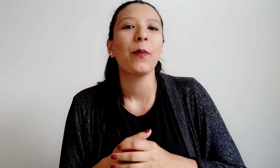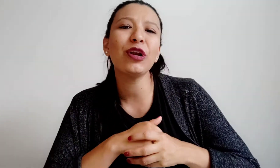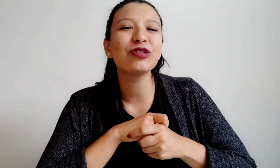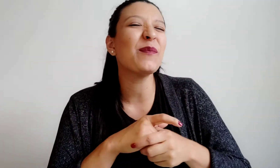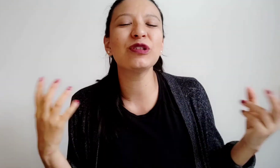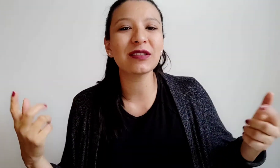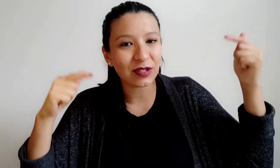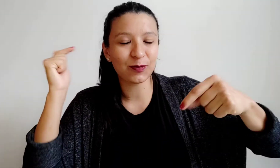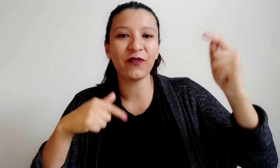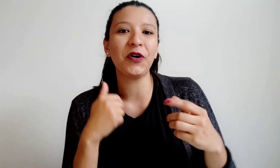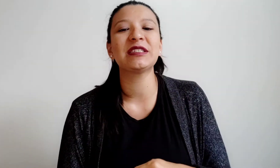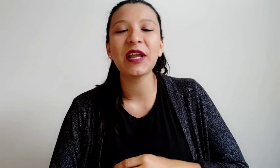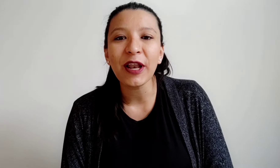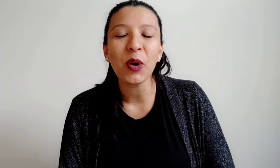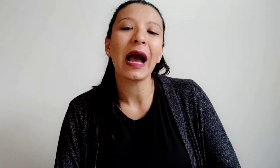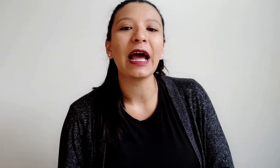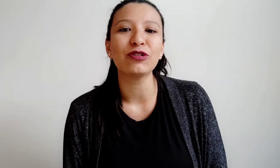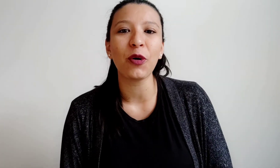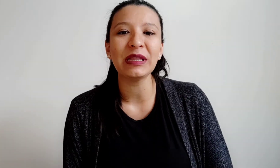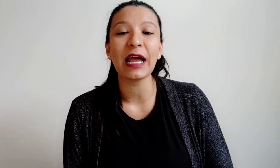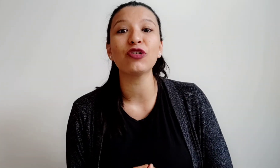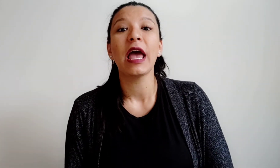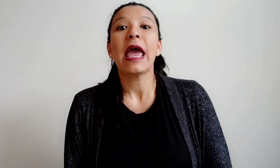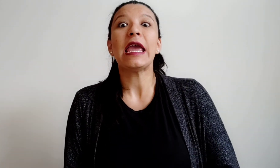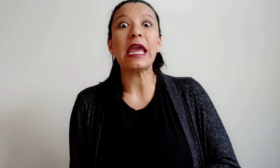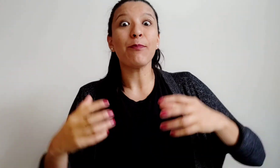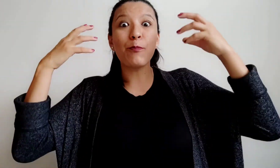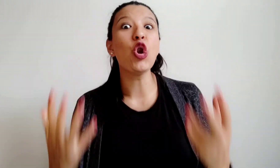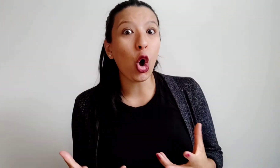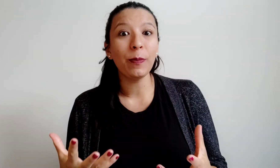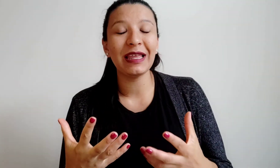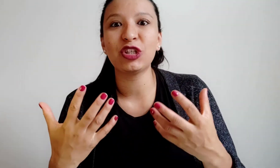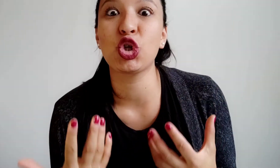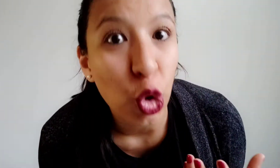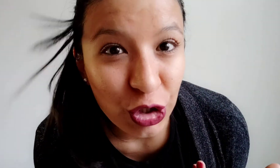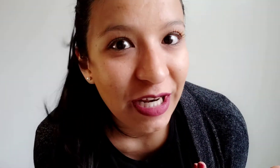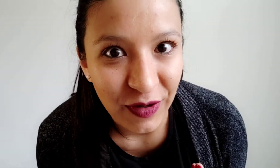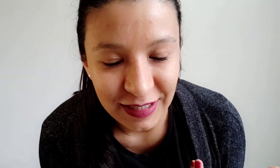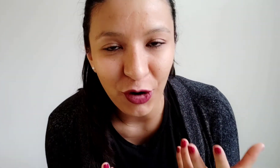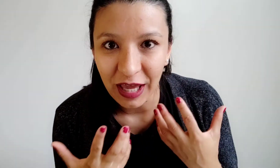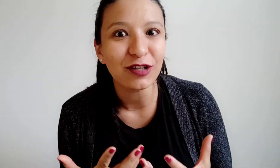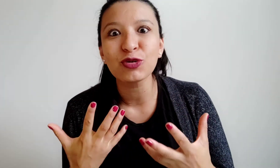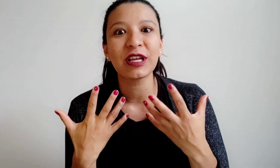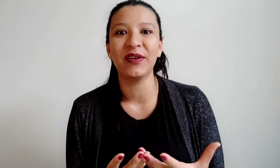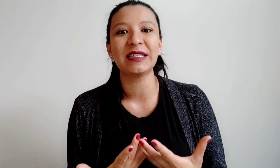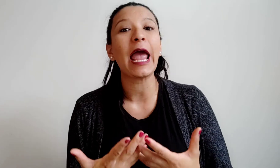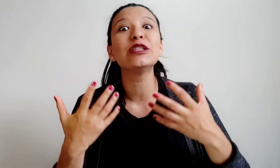Bueno, no sé, muchas cosas, por favor, escríbanlo acá en los comentarios y no olviden suscribirse, ¿ok? Suscribirse es